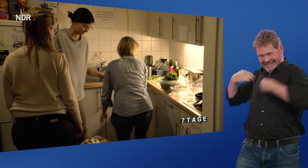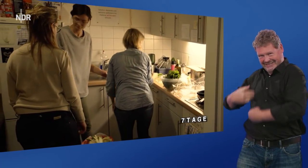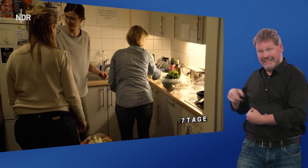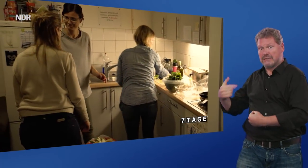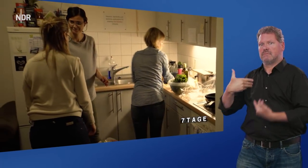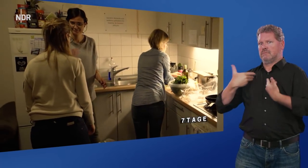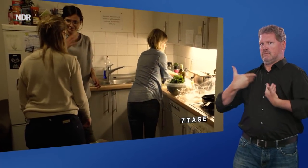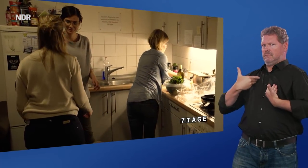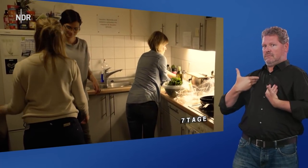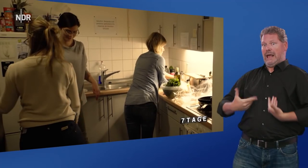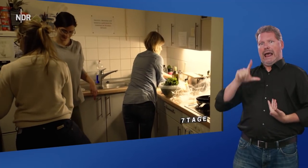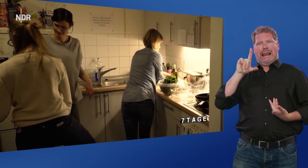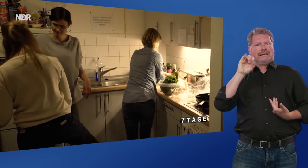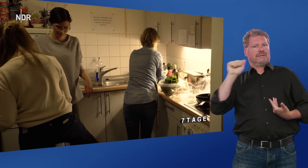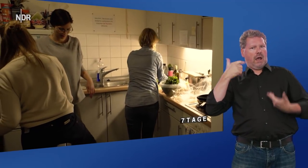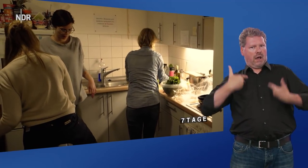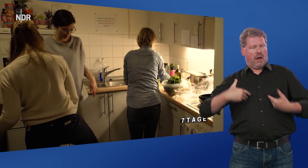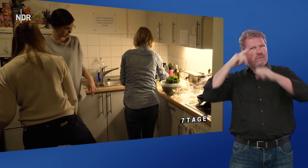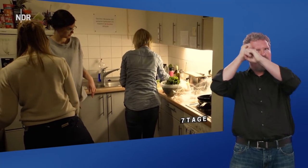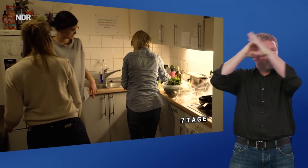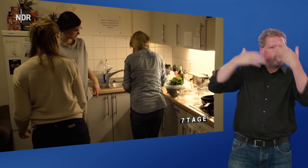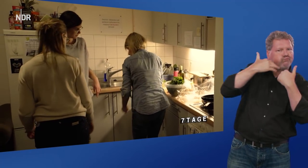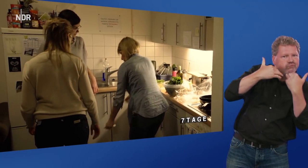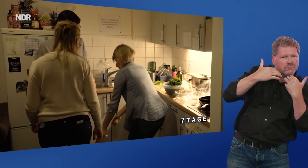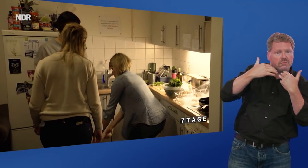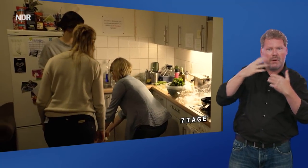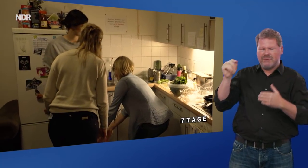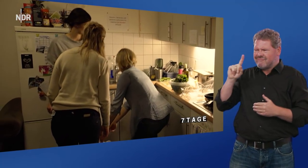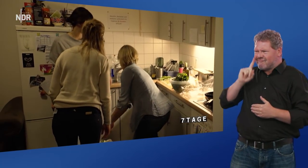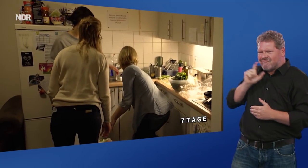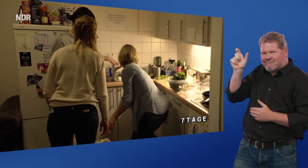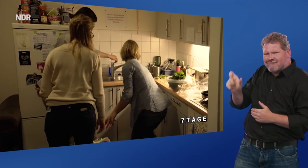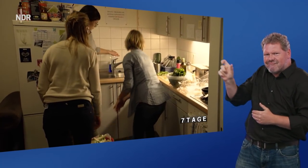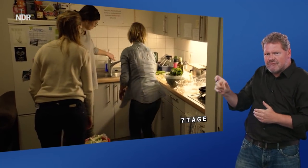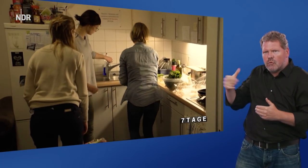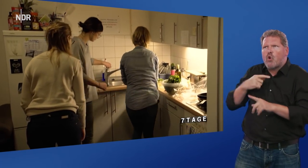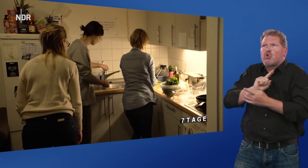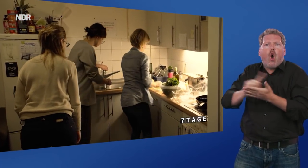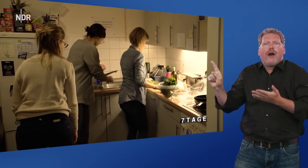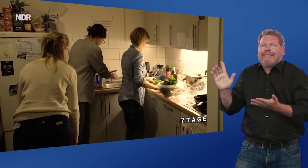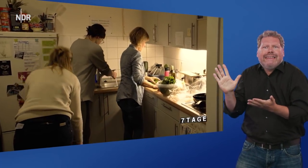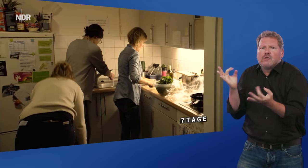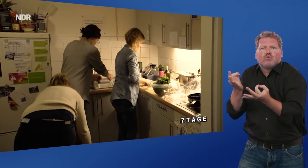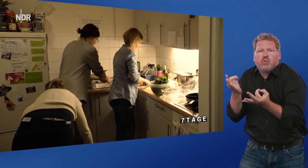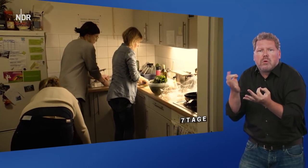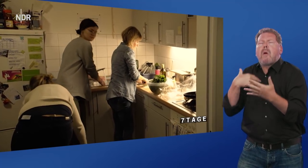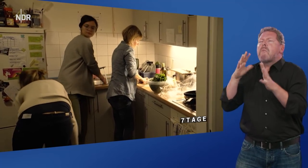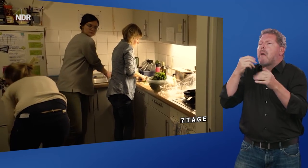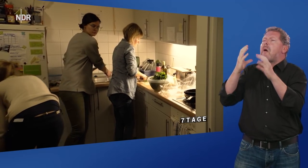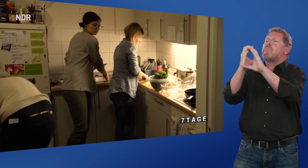Das da rechts bin ich. Lisa. Mit tauben Menschen hatte ich bisher noch nie was zu tun. Klar, ich hab mal